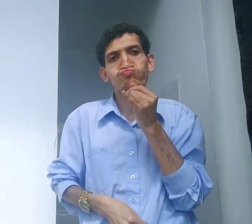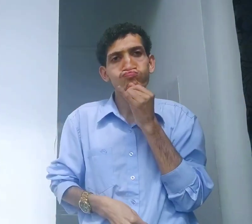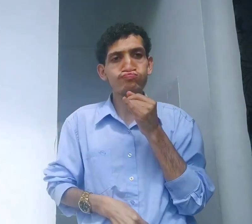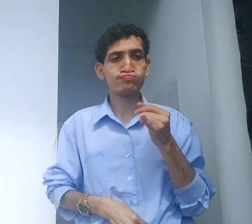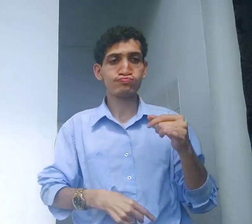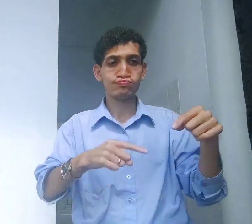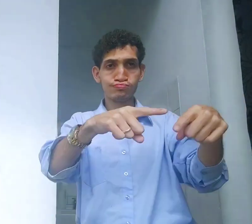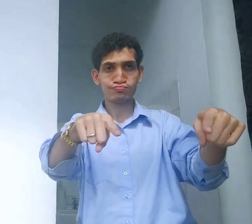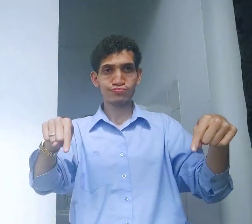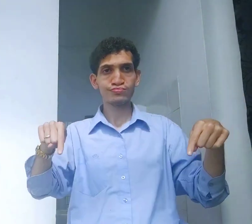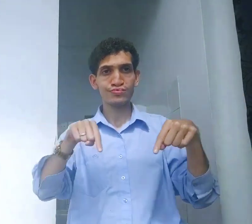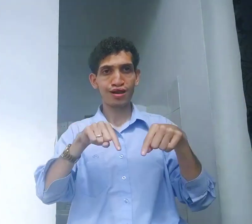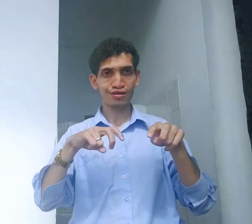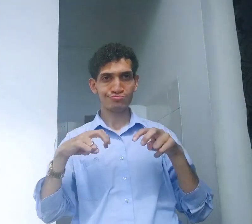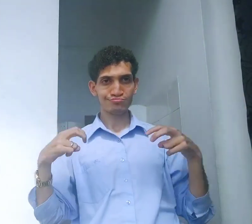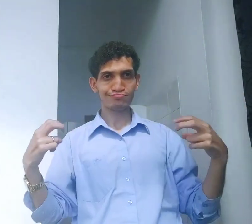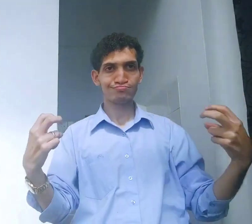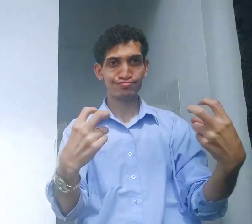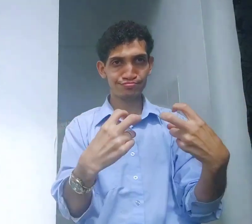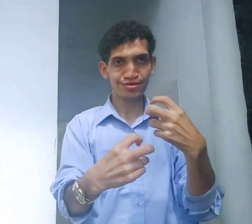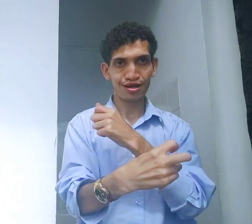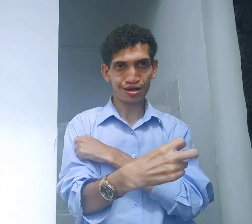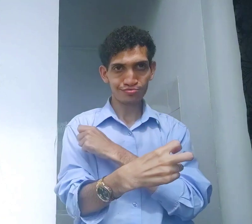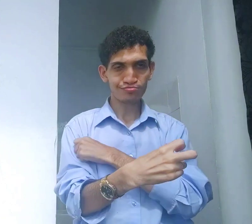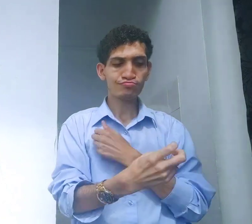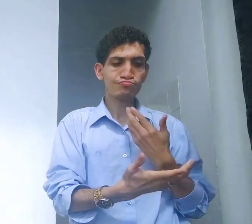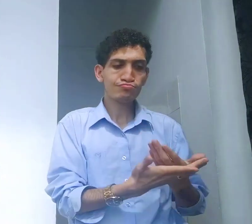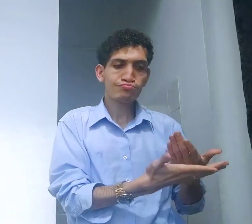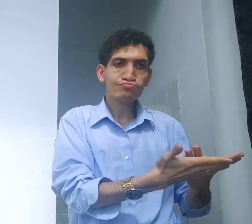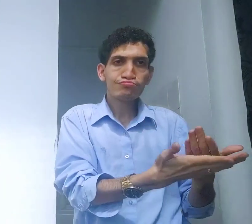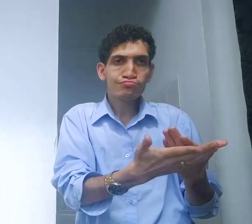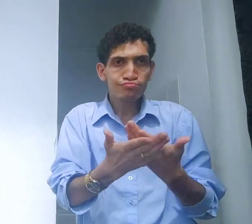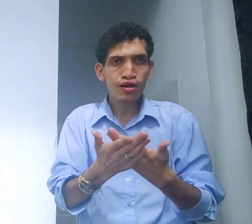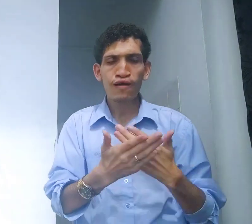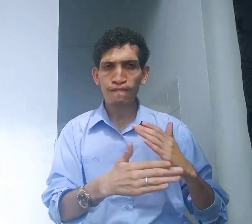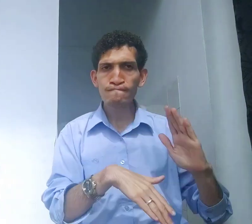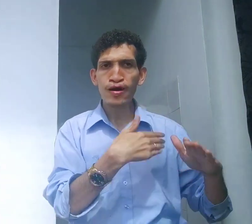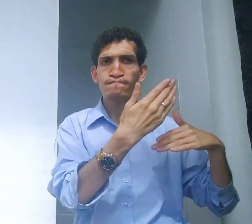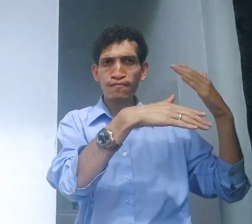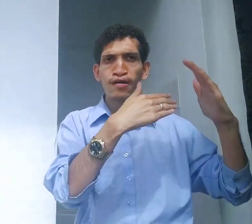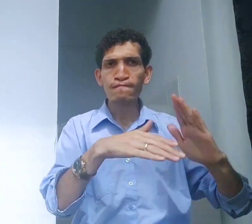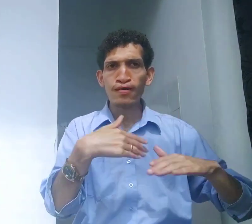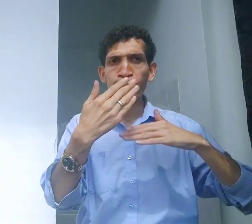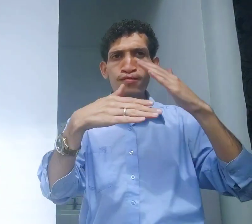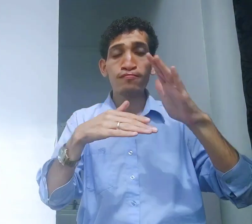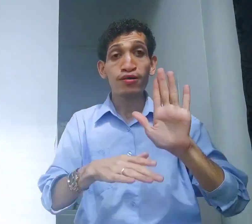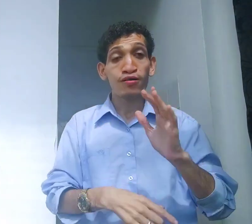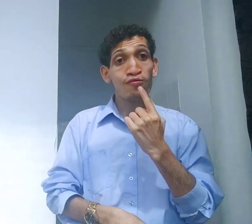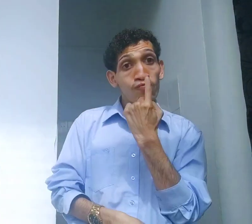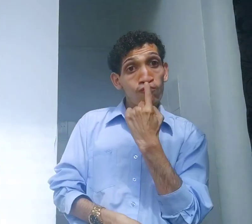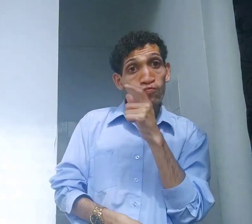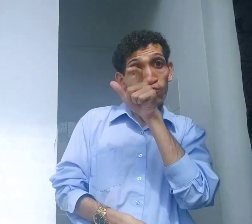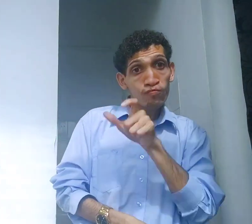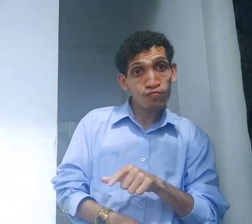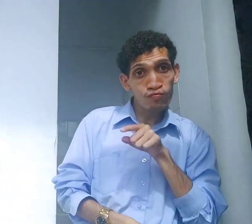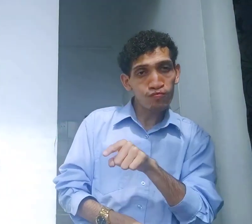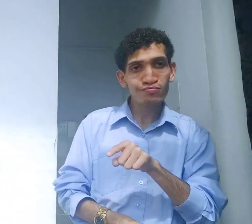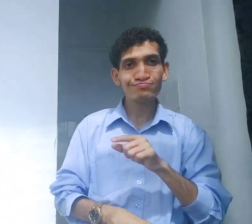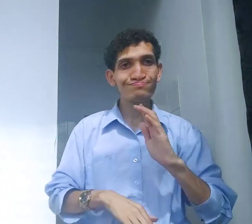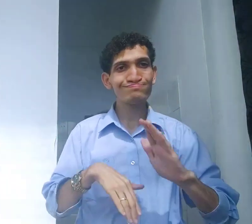Aplica o quê? Por exemplo, em uma sala, alunos estudando. Desenvolvendo, desenvolvendo. Uma